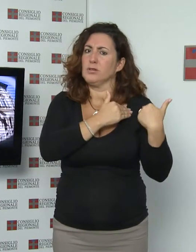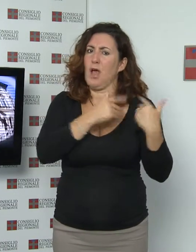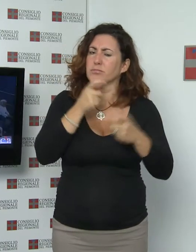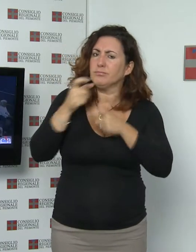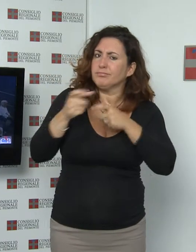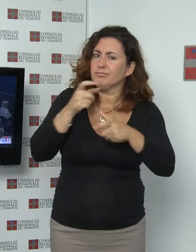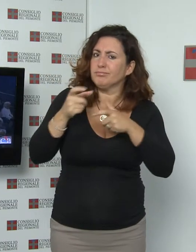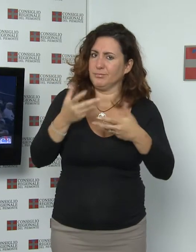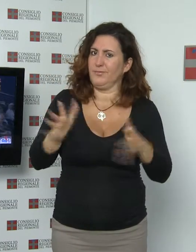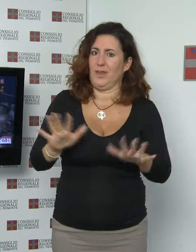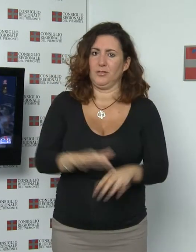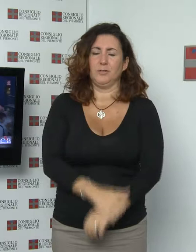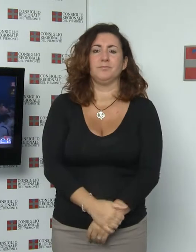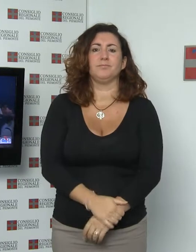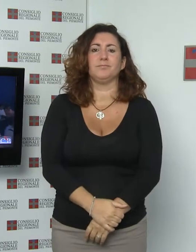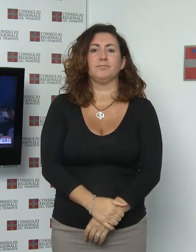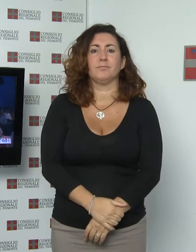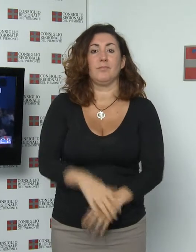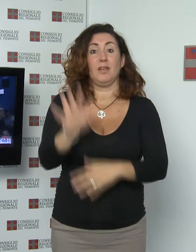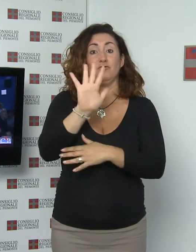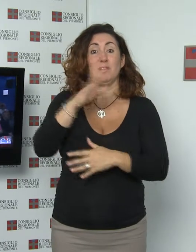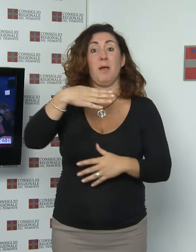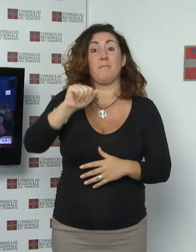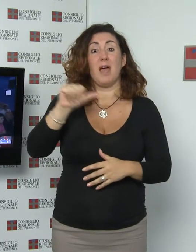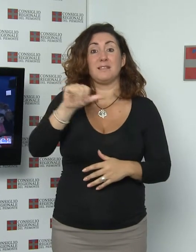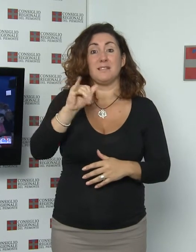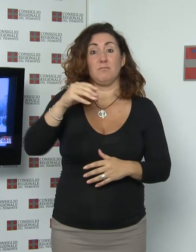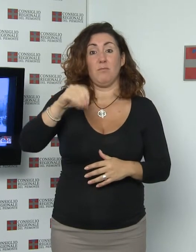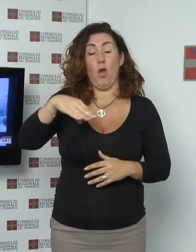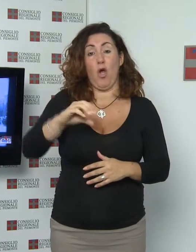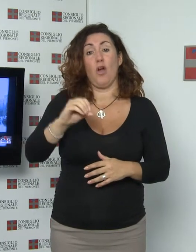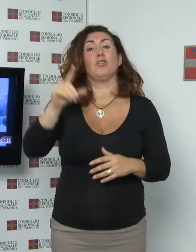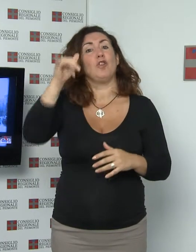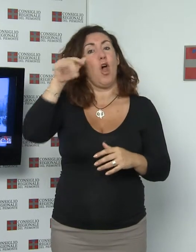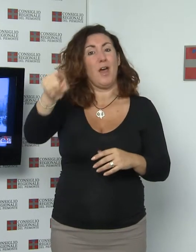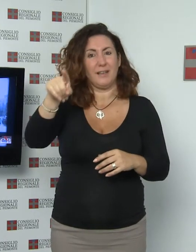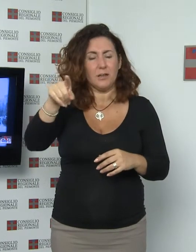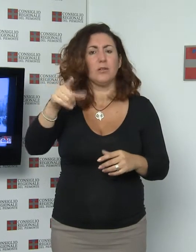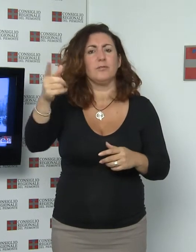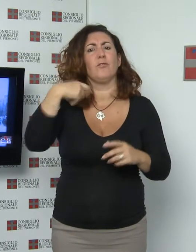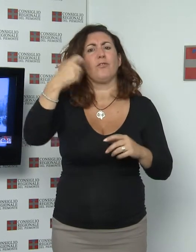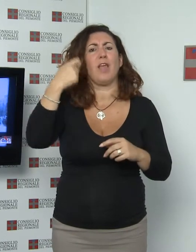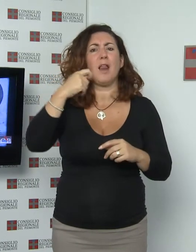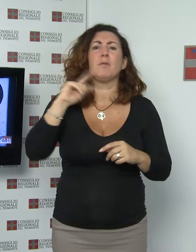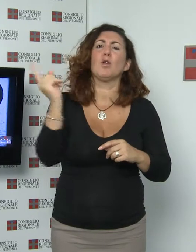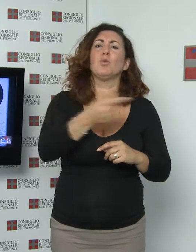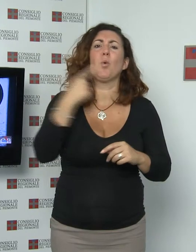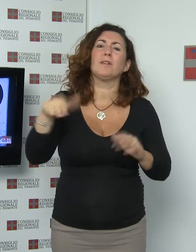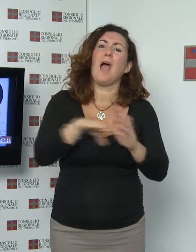Sala gremita al Cinema Massimo di Torino per la proiezione del film Tutti a casa di Luigi Comencini con Alberto Sordi. Introdotto